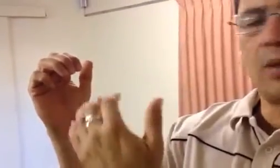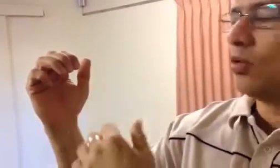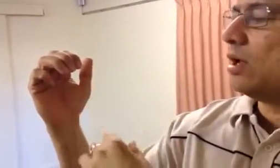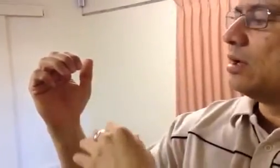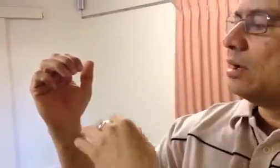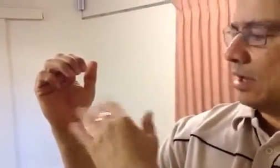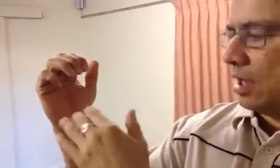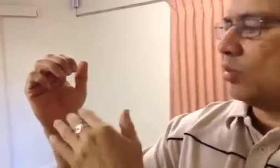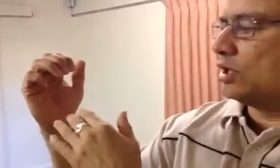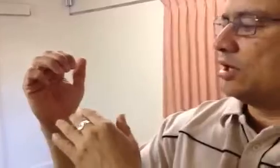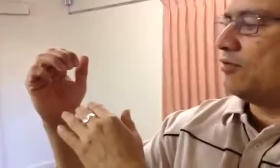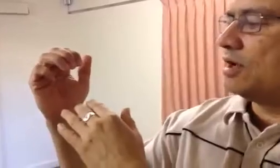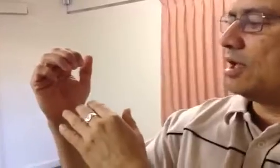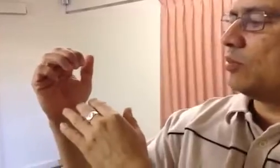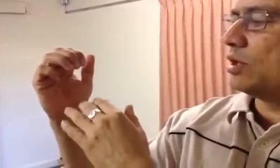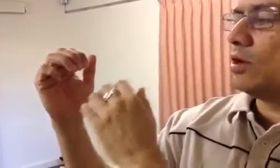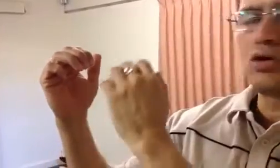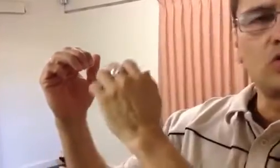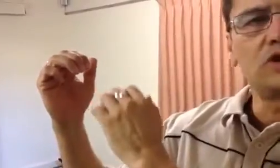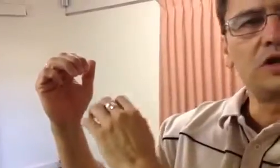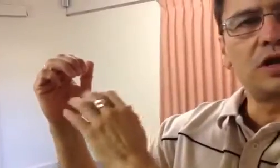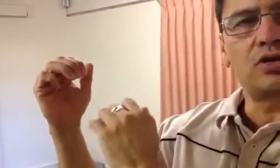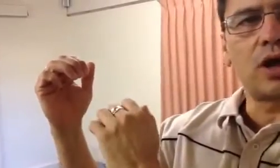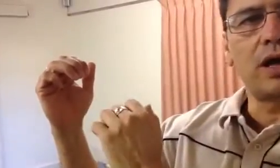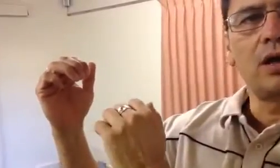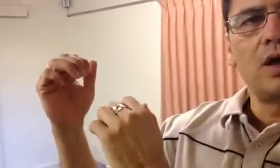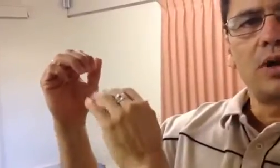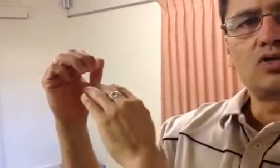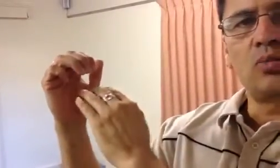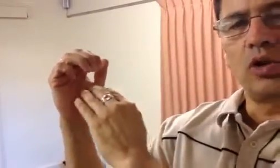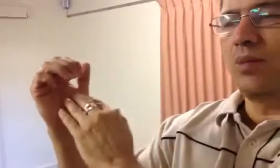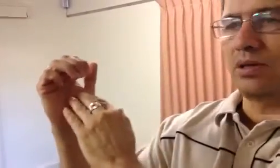होगे, होगी, डेफिनेटली होगी और सुबर तीरे-दीरे कंट्रोल आएगा पर इसको बुलिये मत